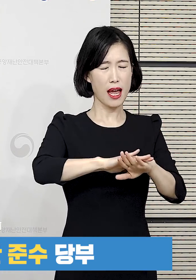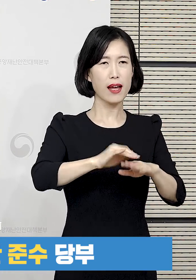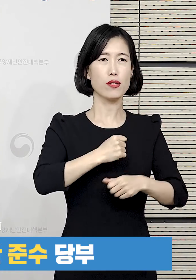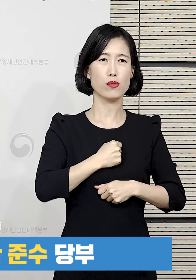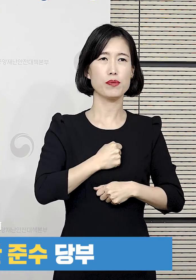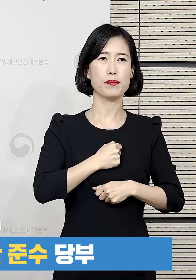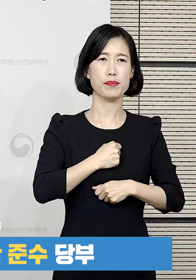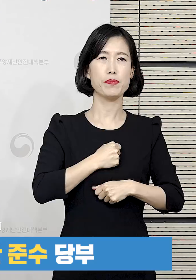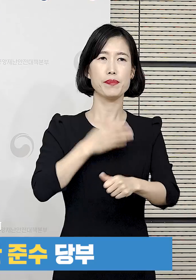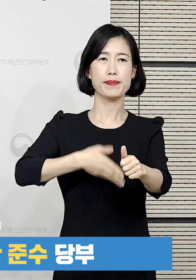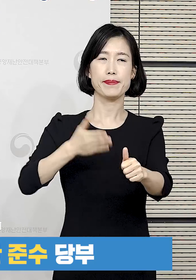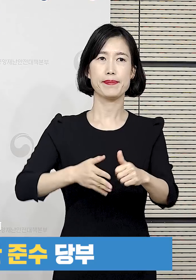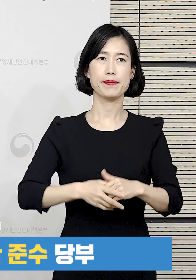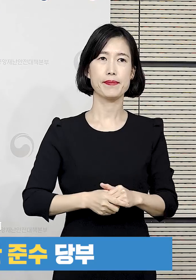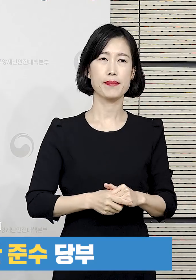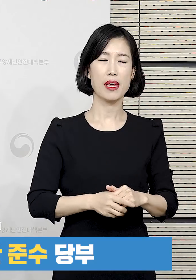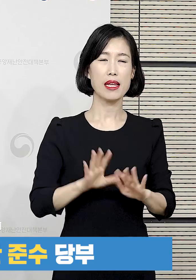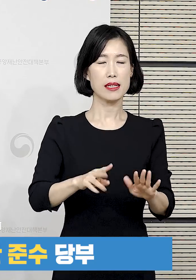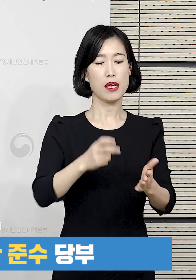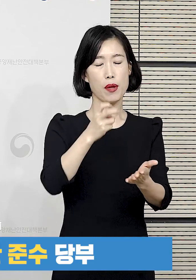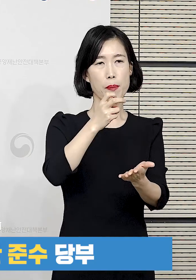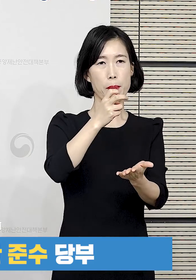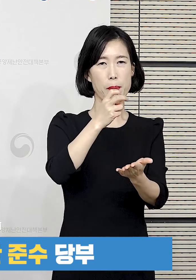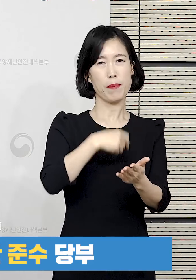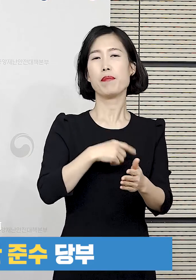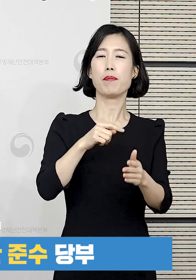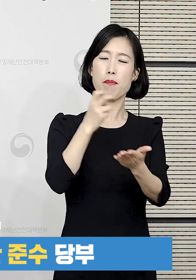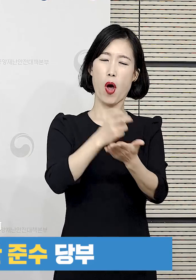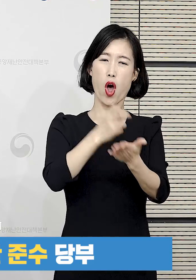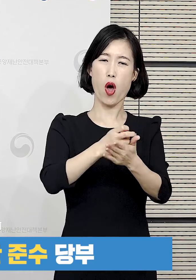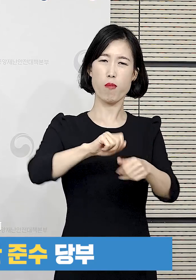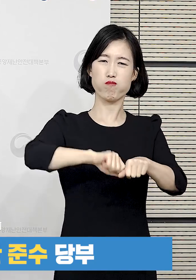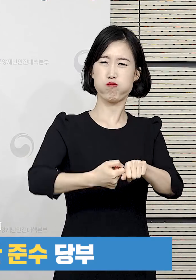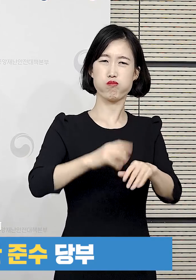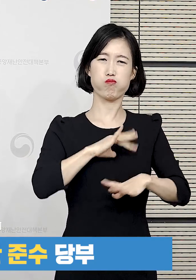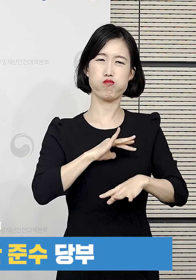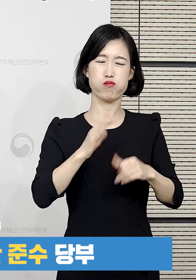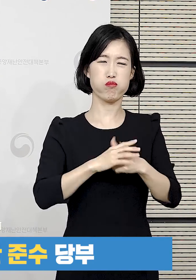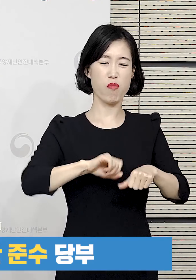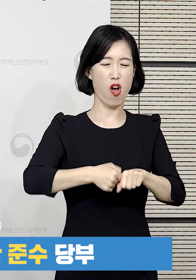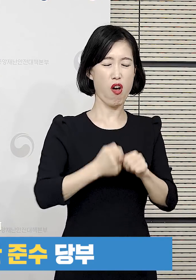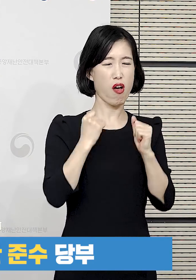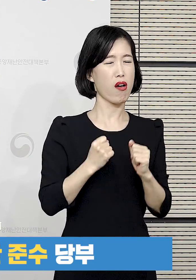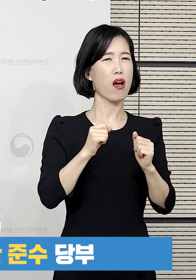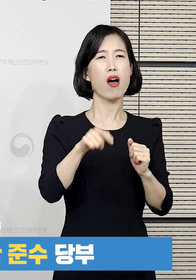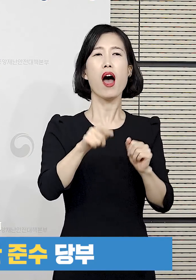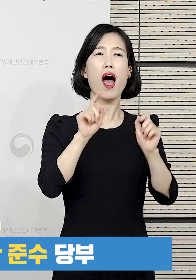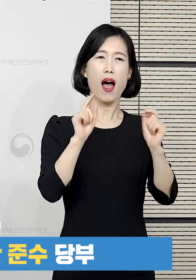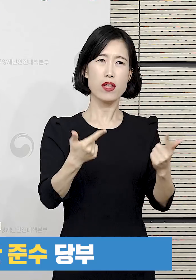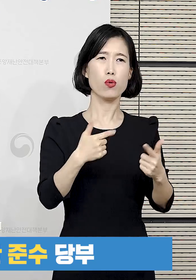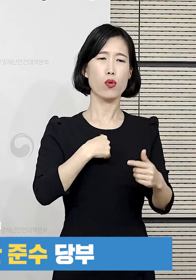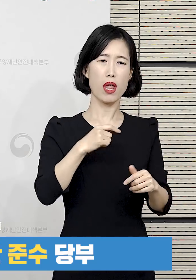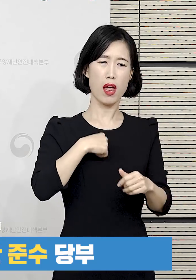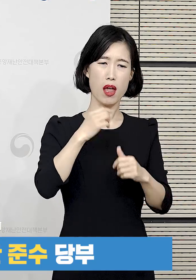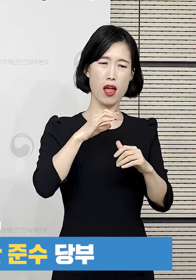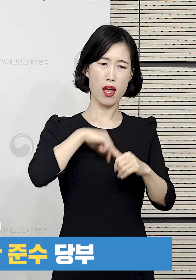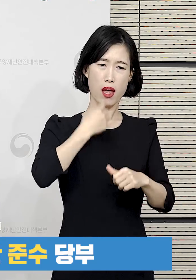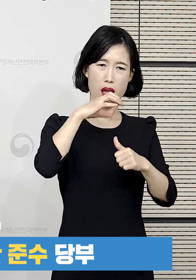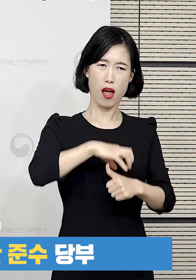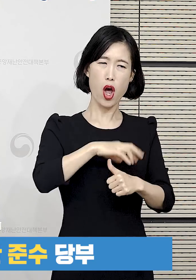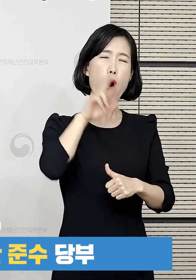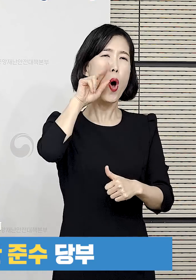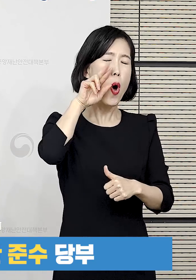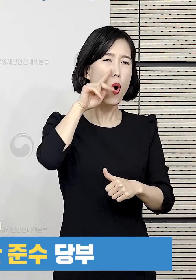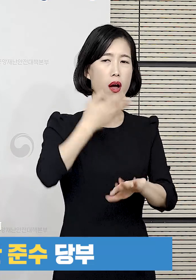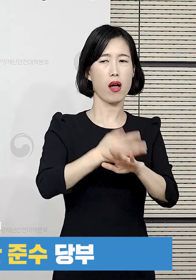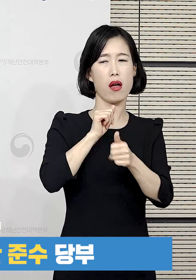철저하게 지켜주시기 바랍니다. 법적 제재가 무서워서 자가격리를 하는 것이 아니라 타인에게 전파될